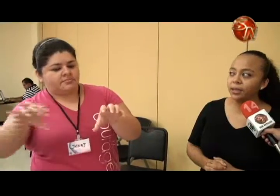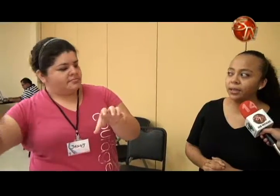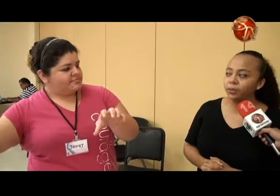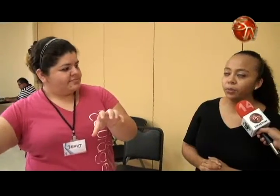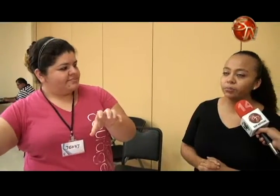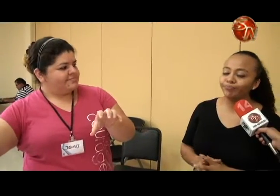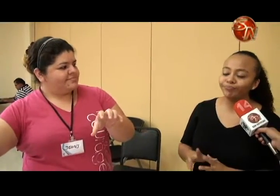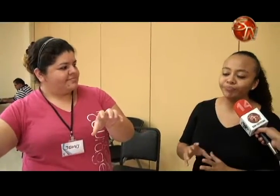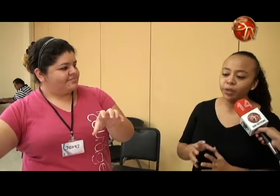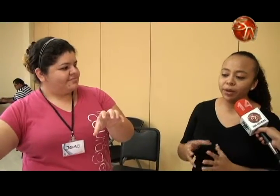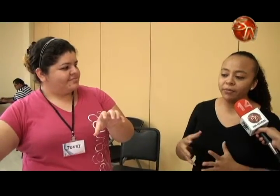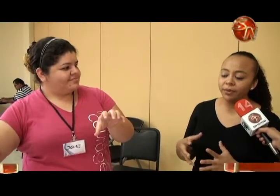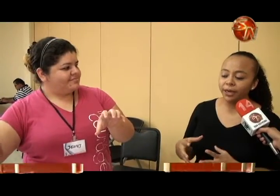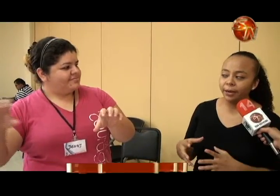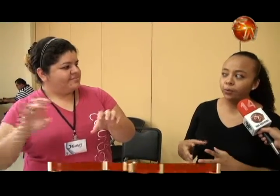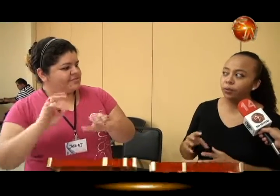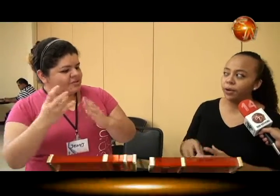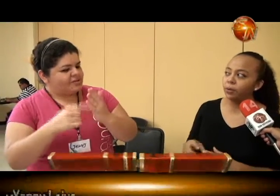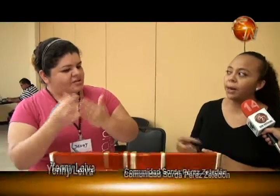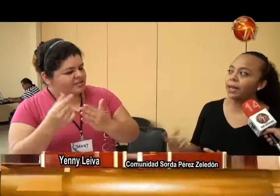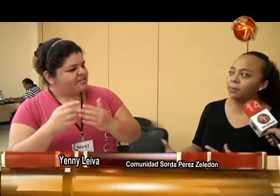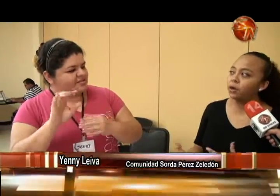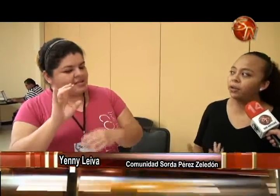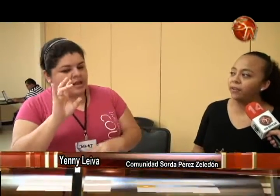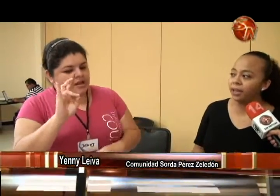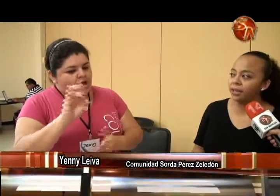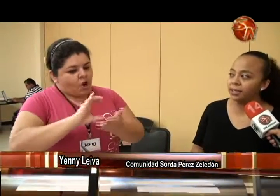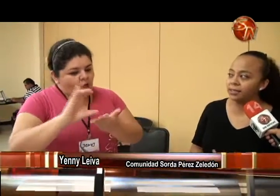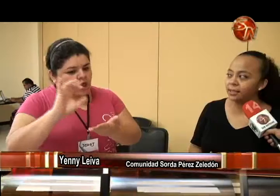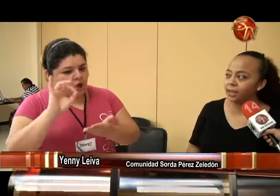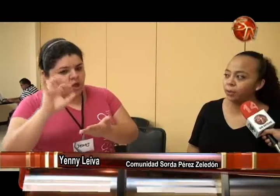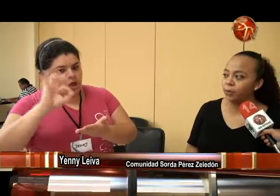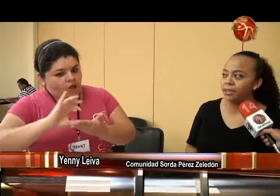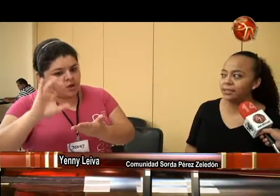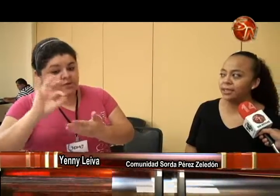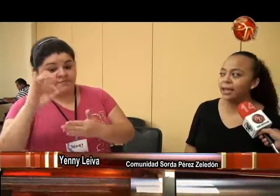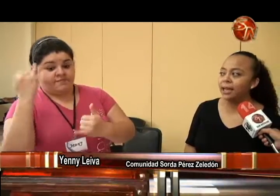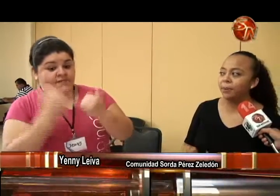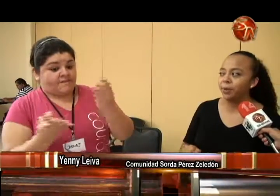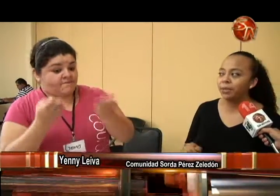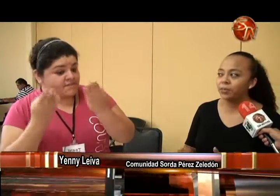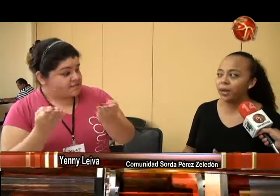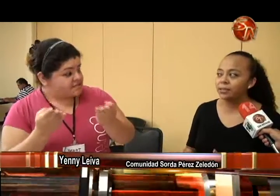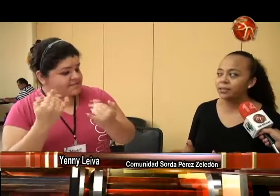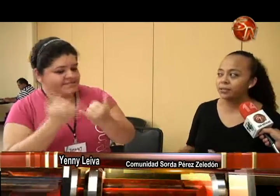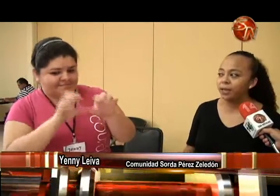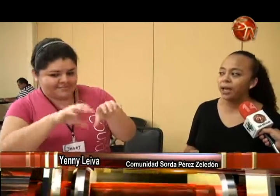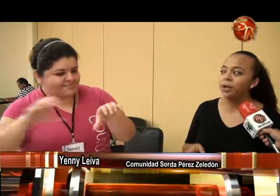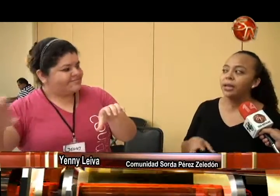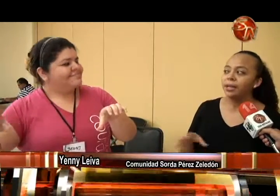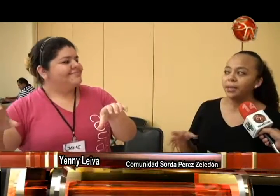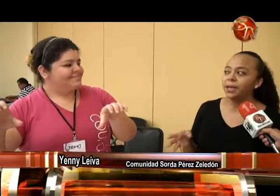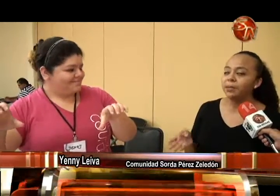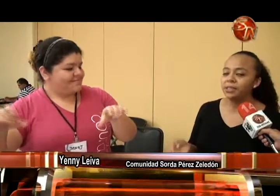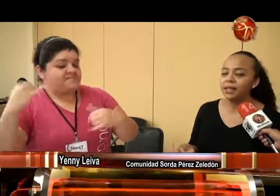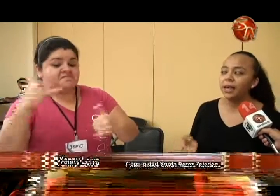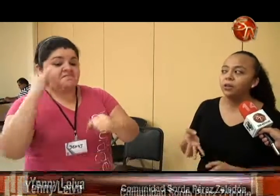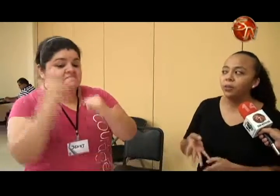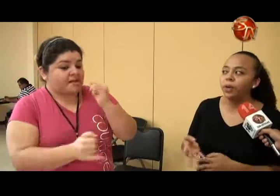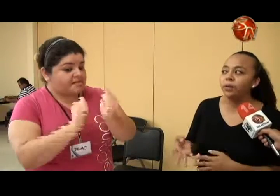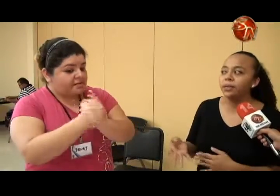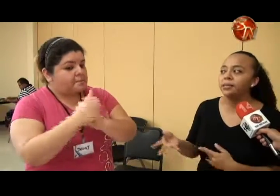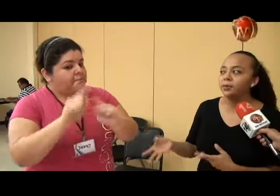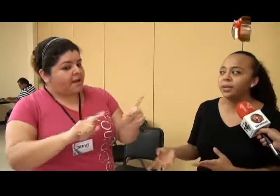un currículum académico diferente en ese sentido, porque necesitan ir primero a la escuela, sexto grado, terminar el